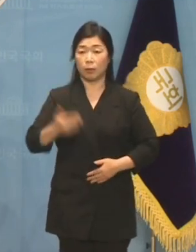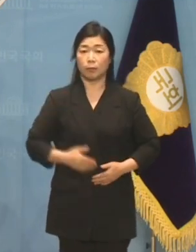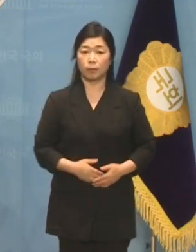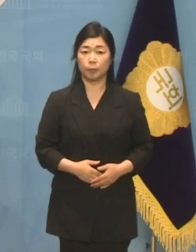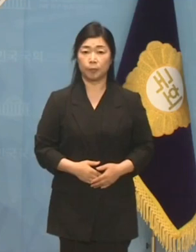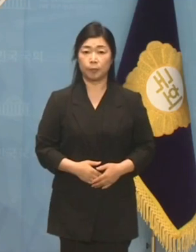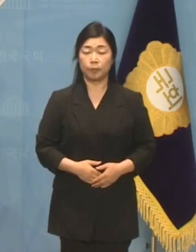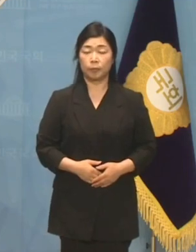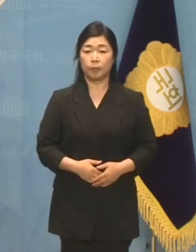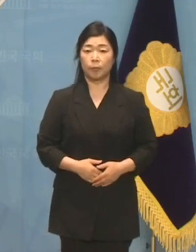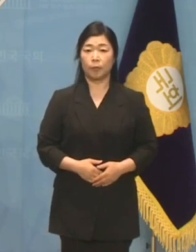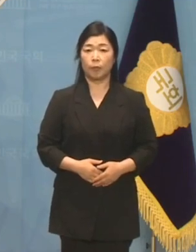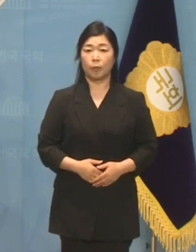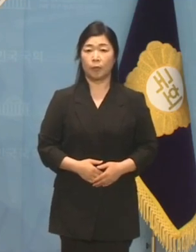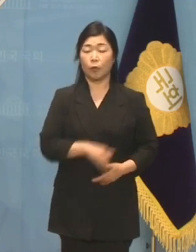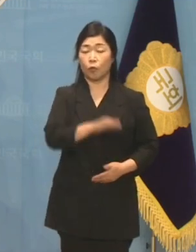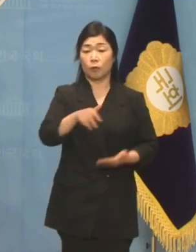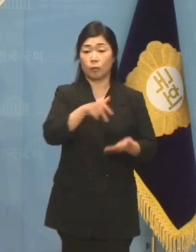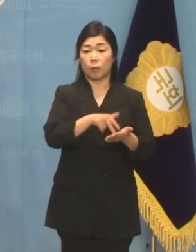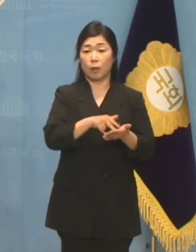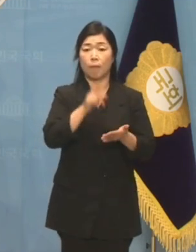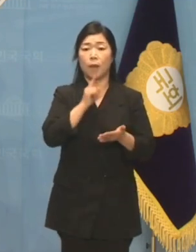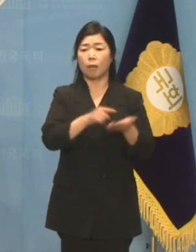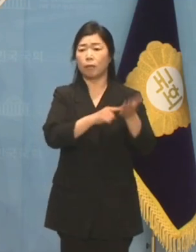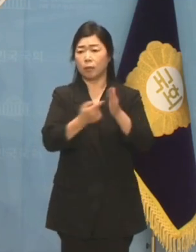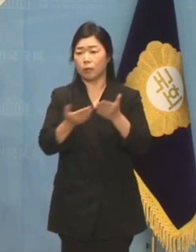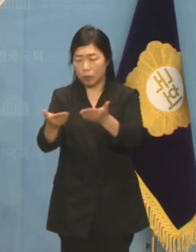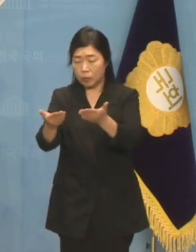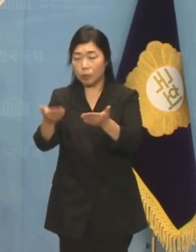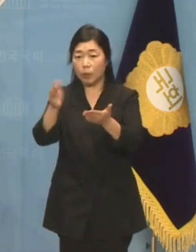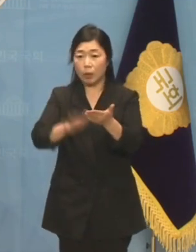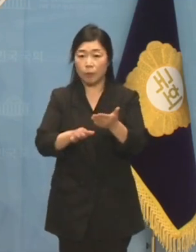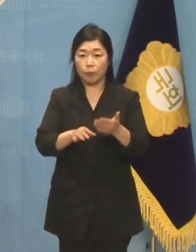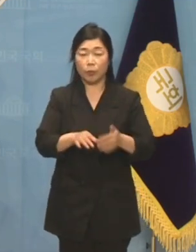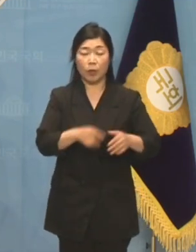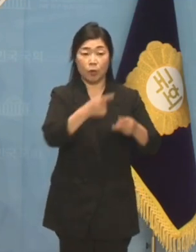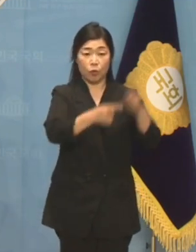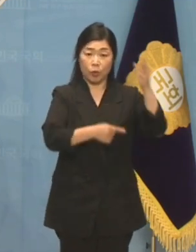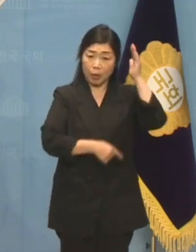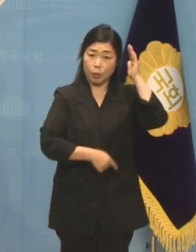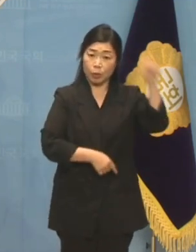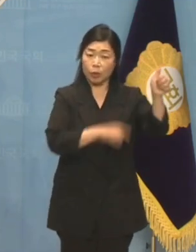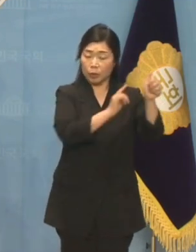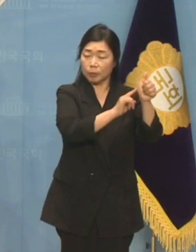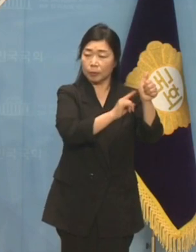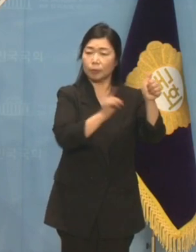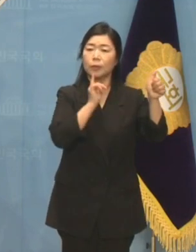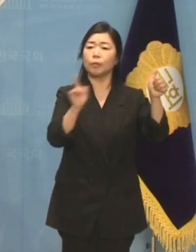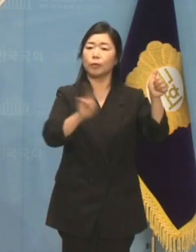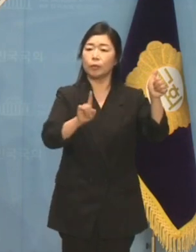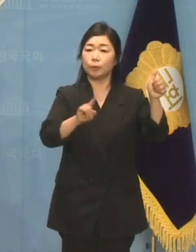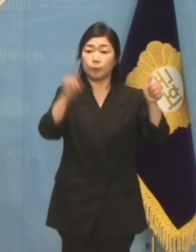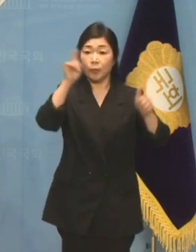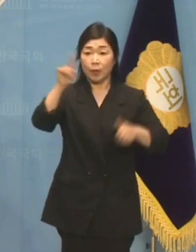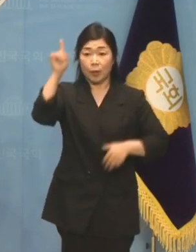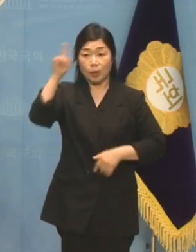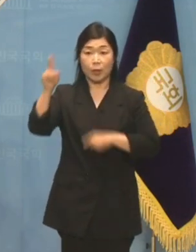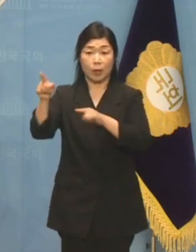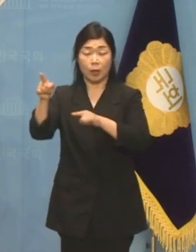수차례 이야기했듯이 윤석열 대통령은 러시아의 반인륜적 민간학살 등을 전제로